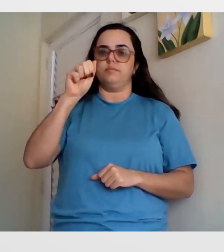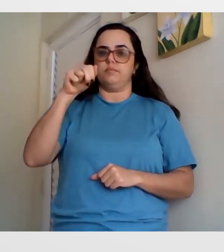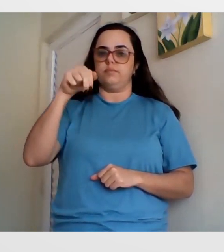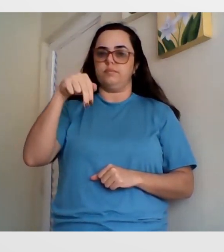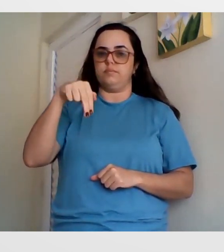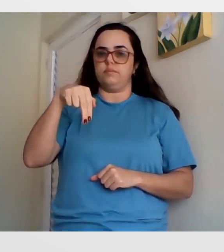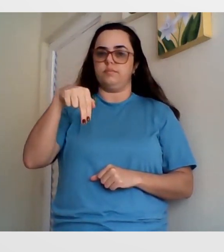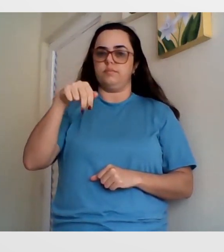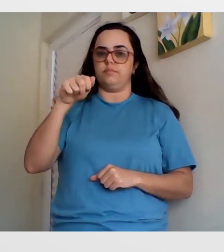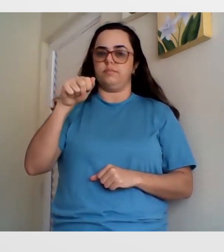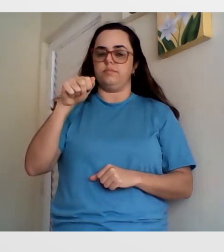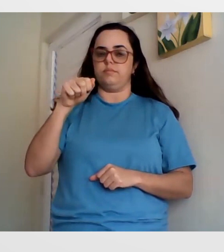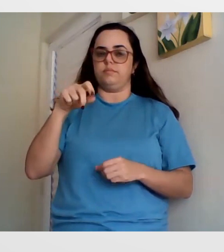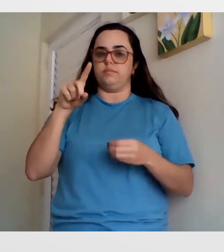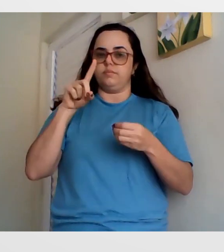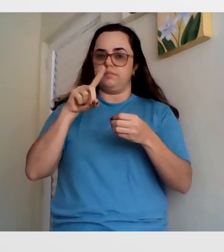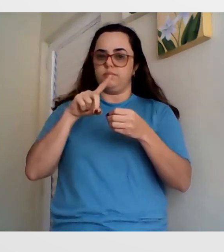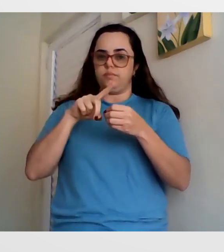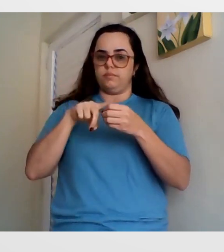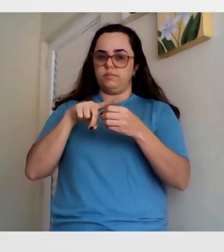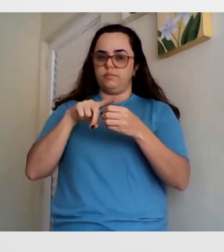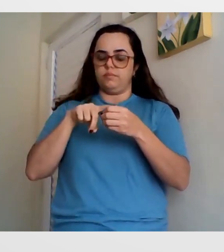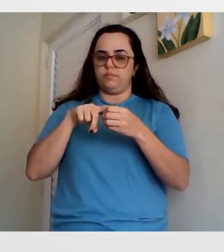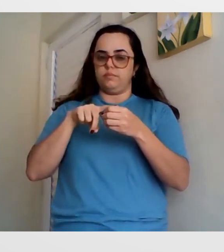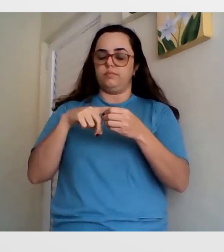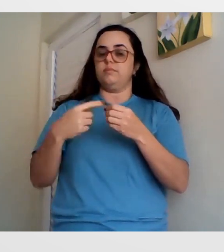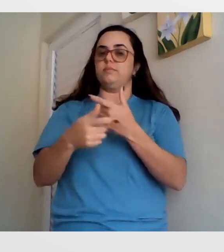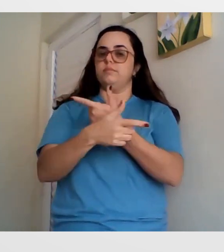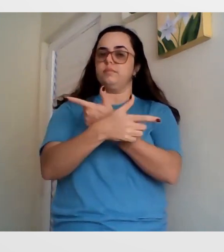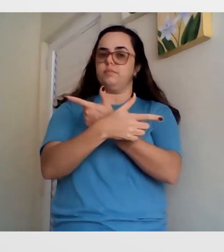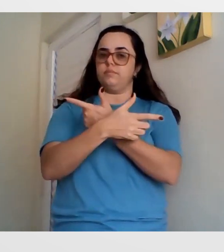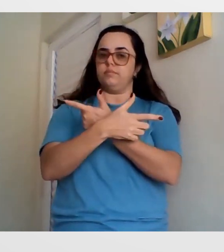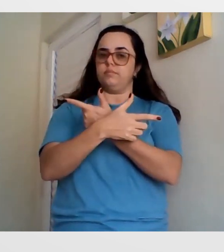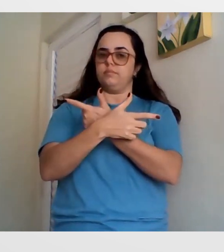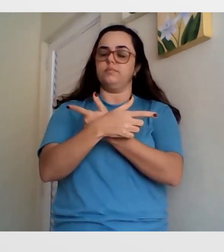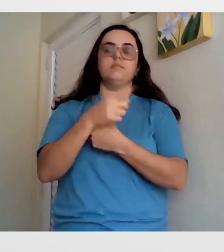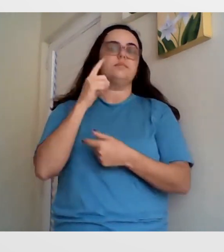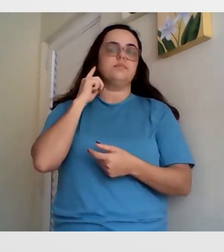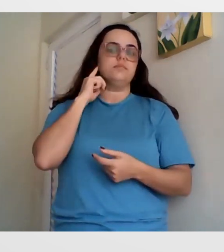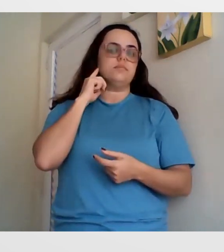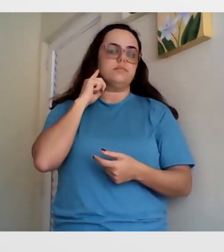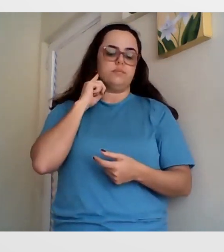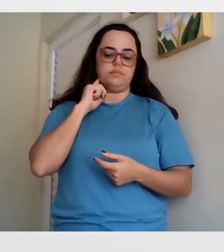Eu resido atualmente aqui na cidade de Ouro Branco, no estado de Minas Gerais.